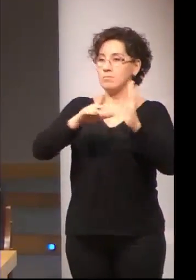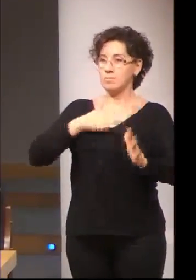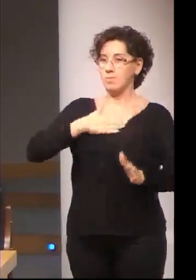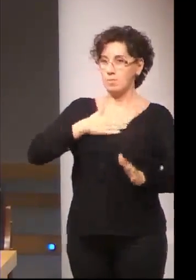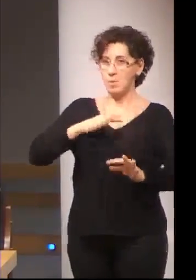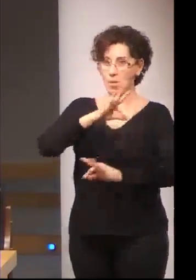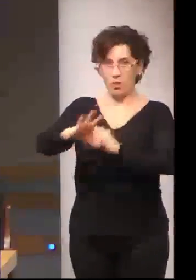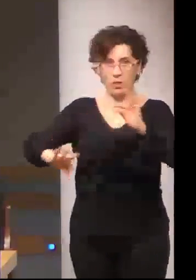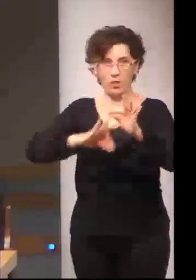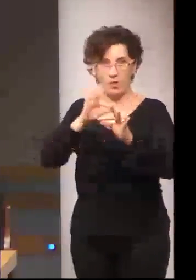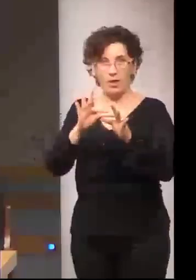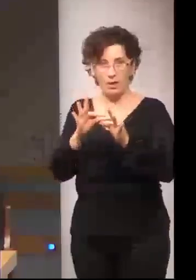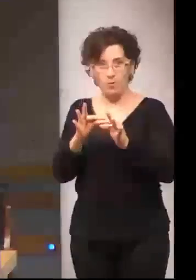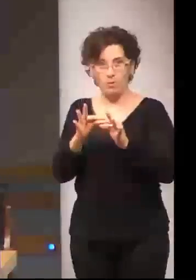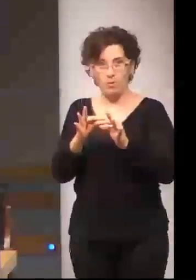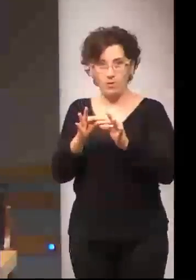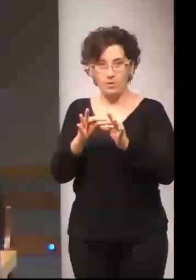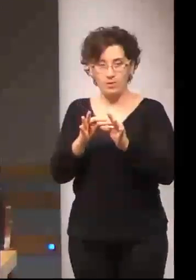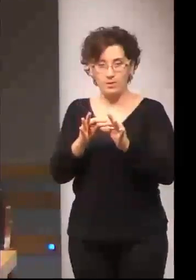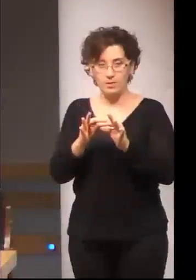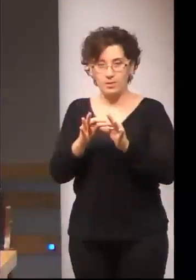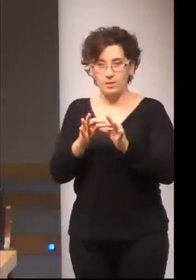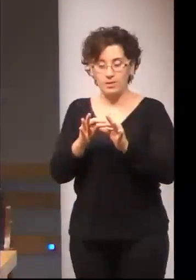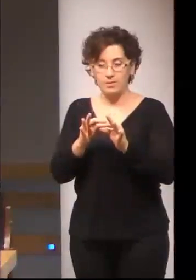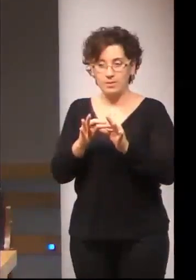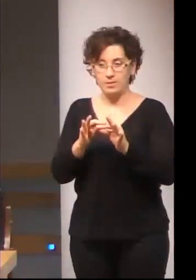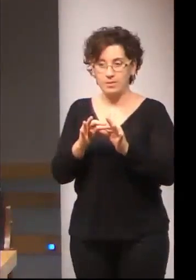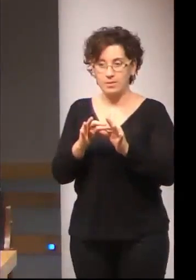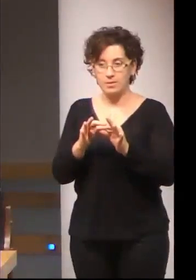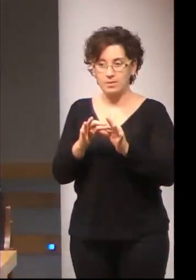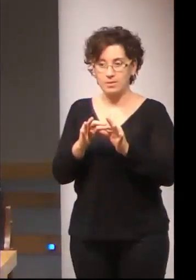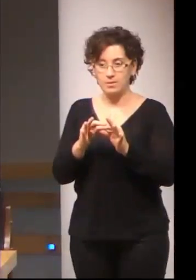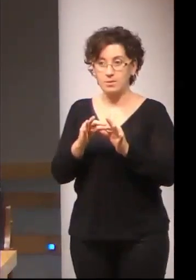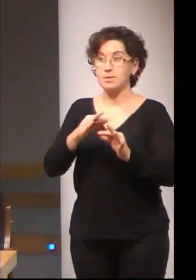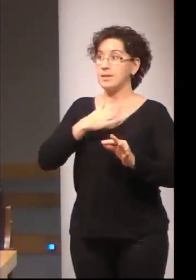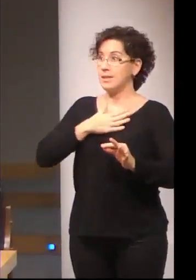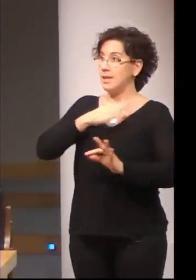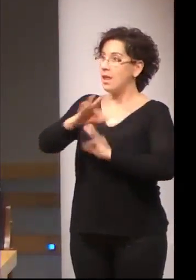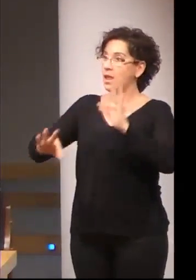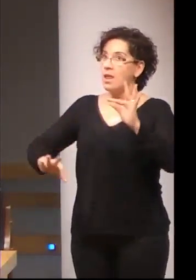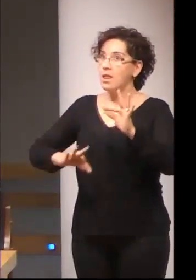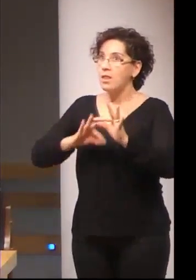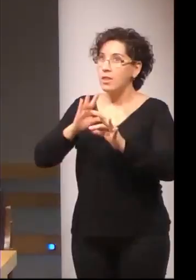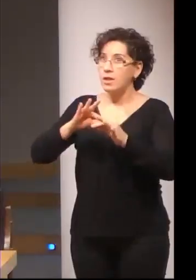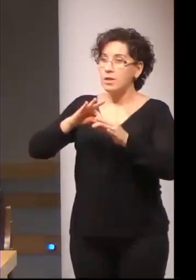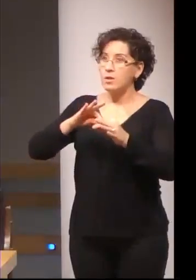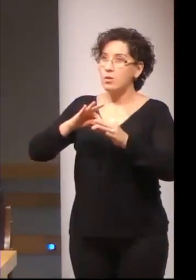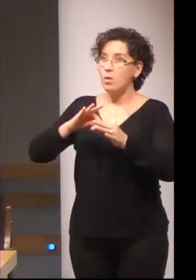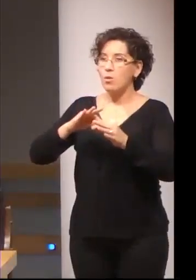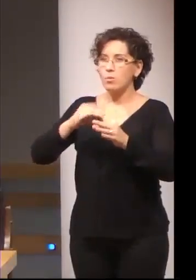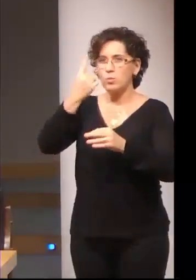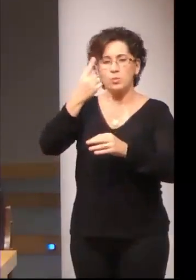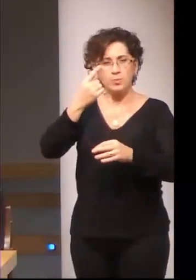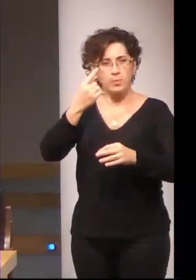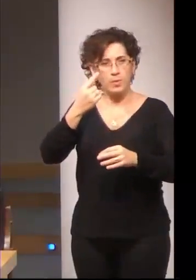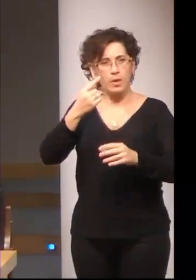ciclo que de alguna manera creo que tiene un gran elemento curricular interesante de estudiar. Es un